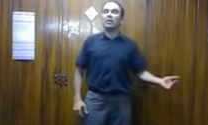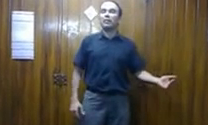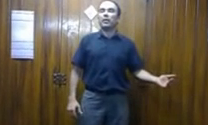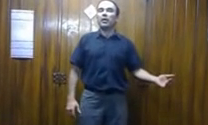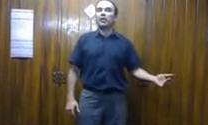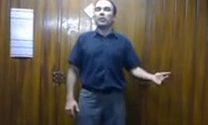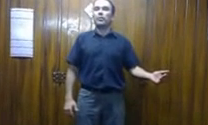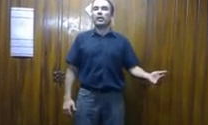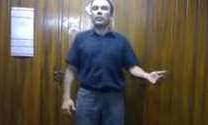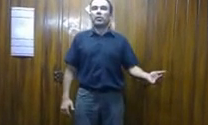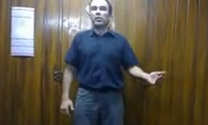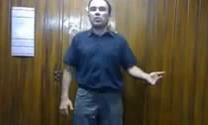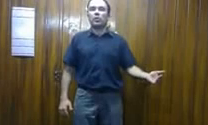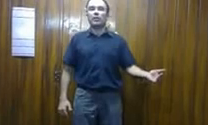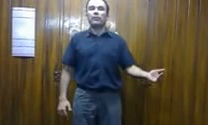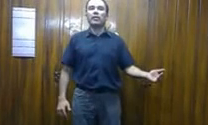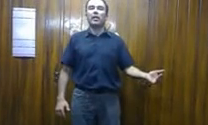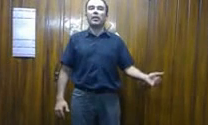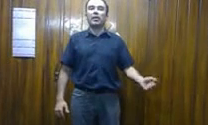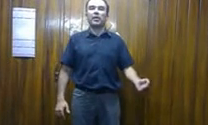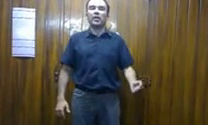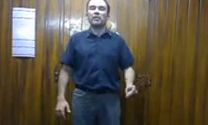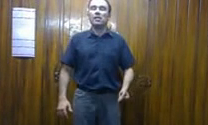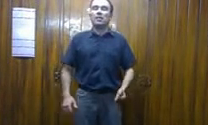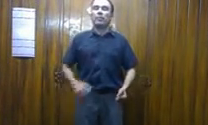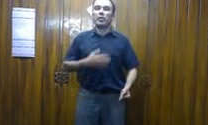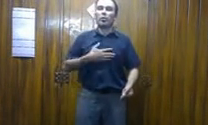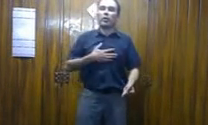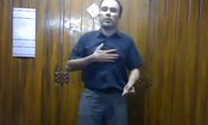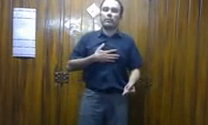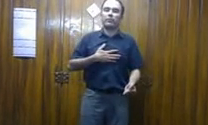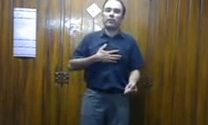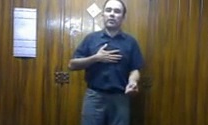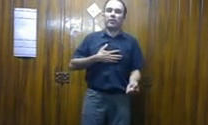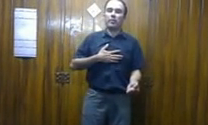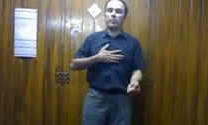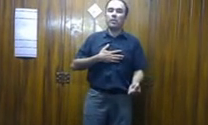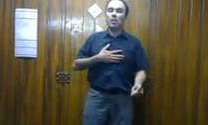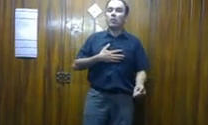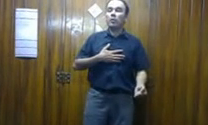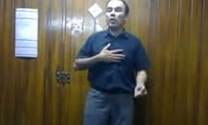acabaron para mí todas las barras, de mi cuerpo y de él, no